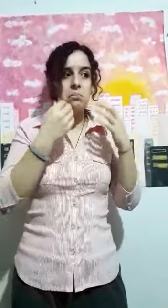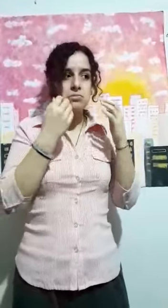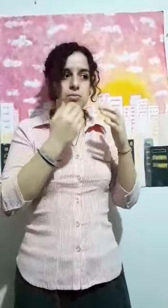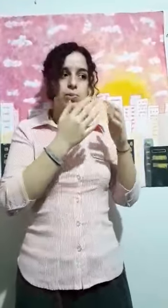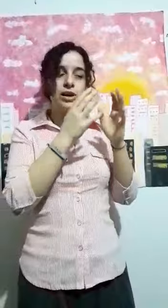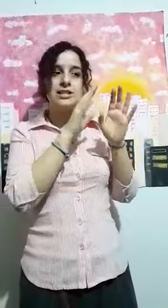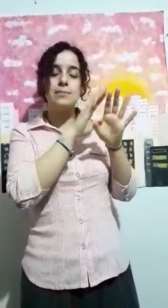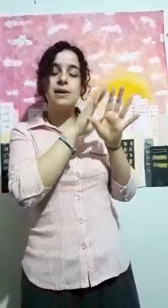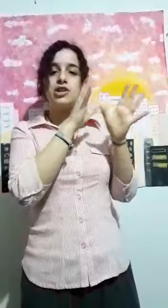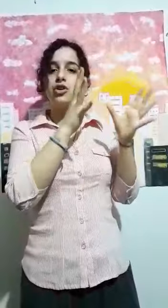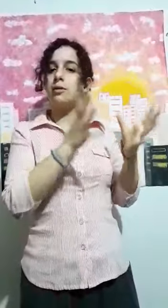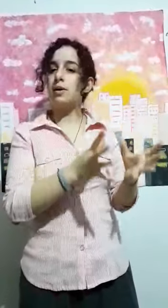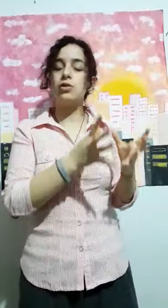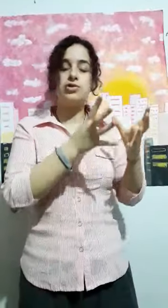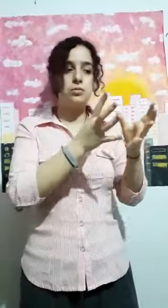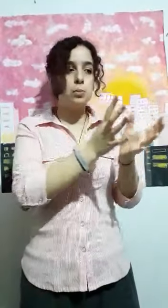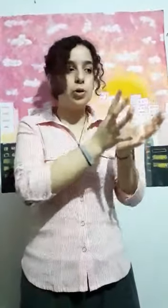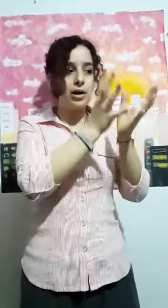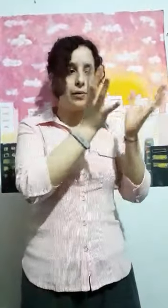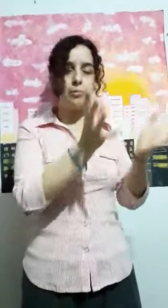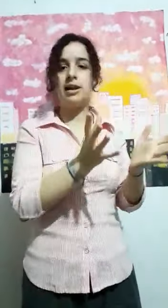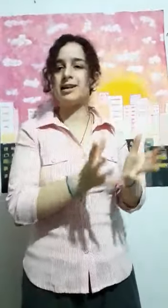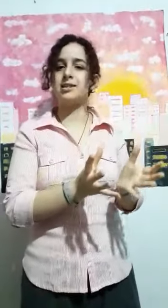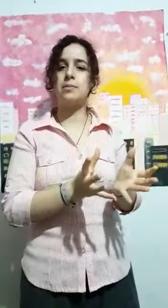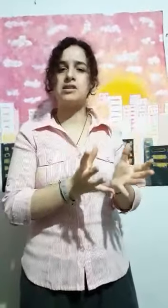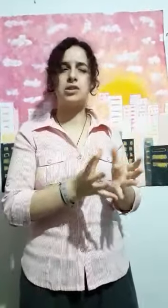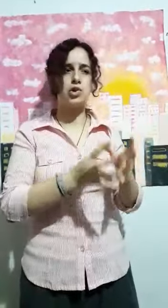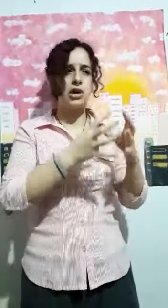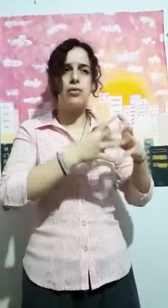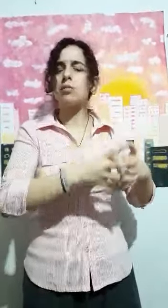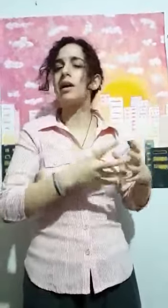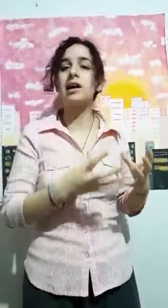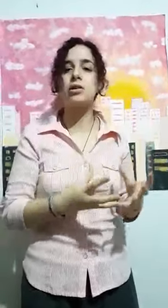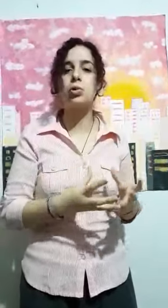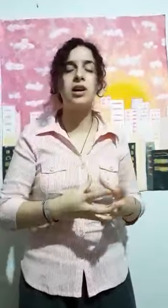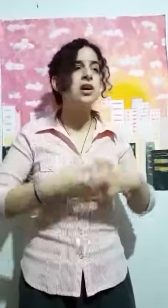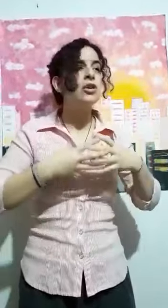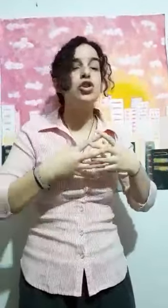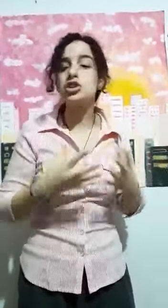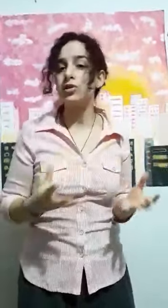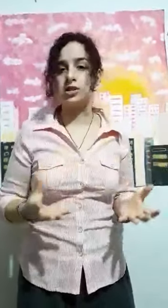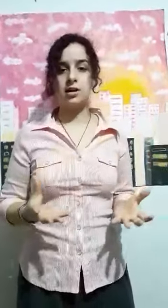por el simple hecho de verlos por la forma en que están vestidos o la forma en que actúan, no se los dan.